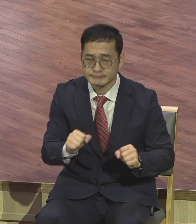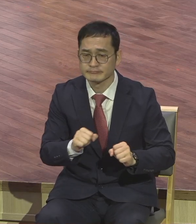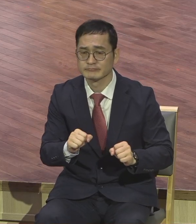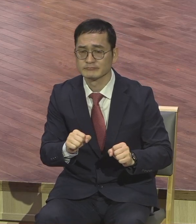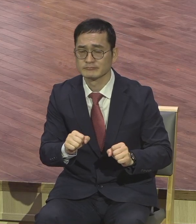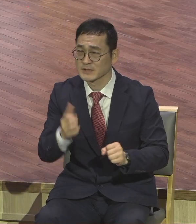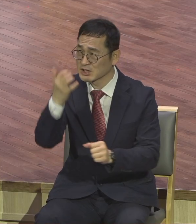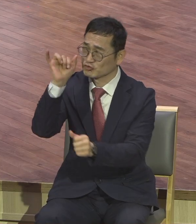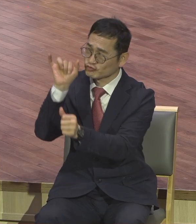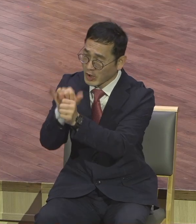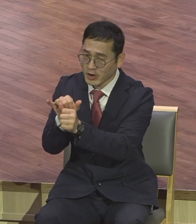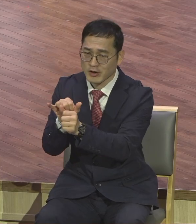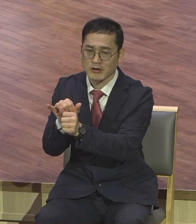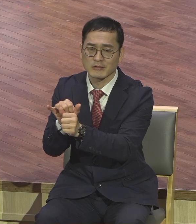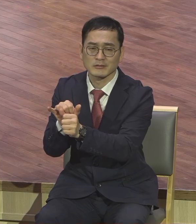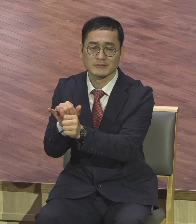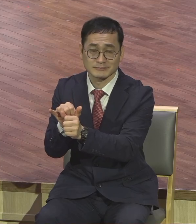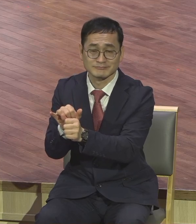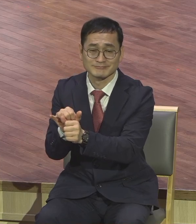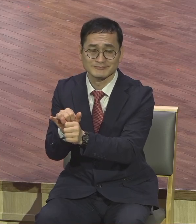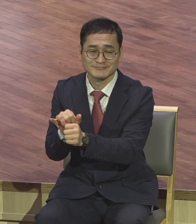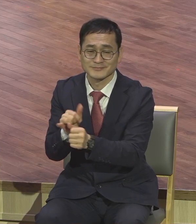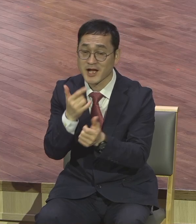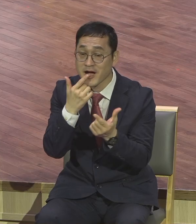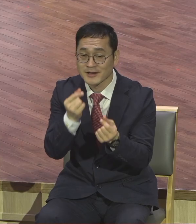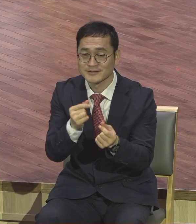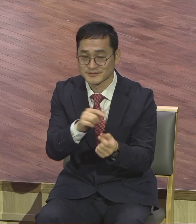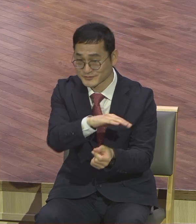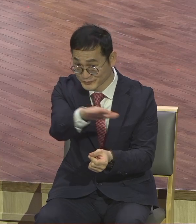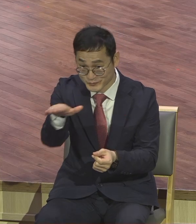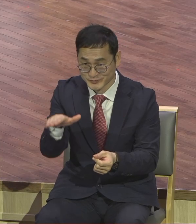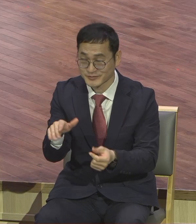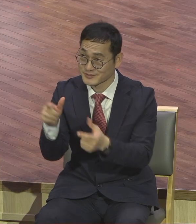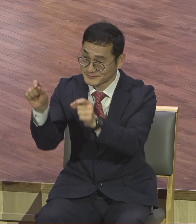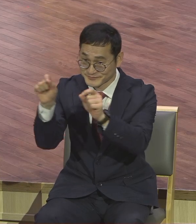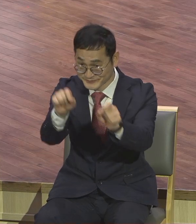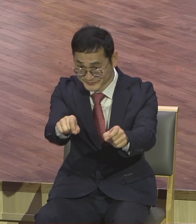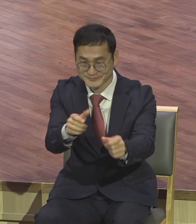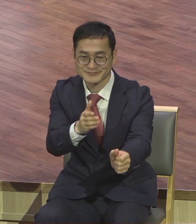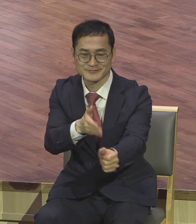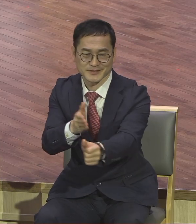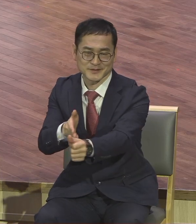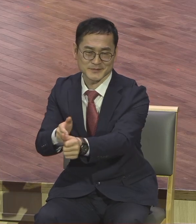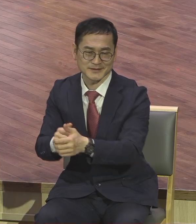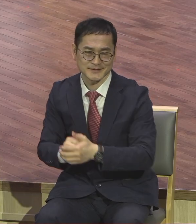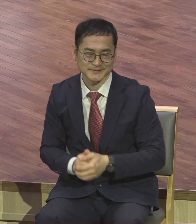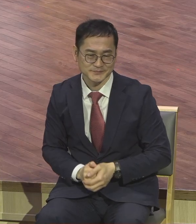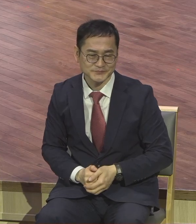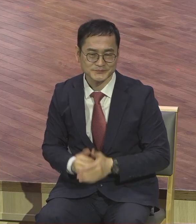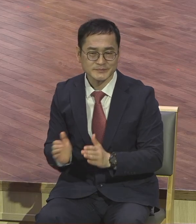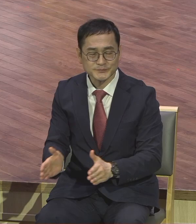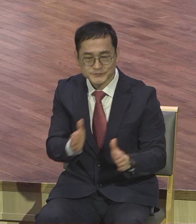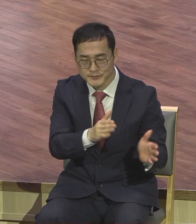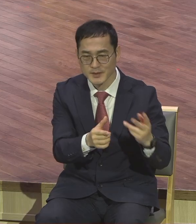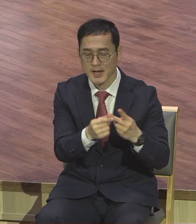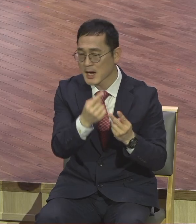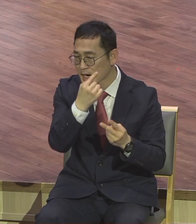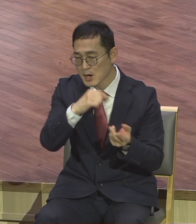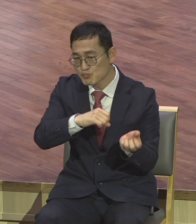헌신자들 다 되시기를 제모로 축복합니다. 두 번째로 부활의 정언자입니다. 예수님의 열두 제자 중에서